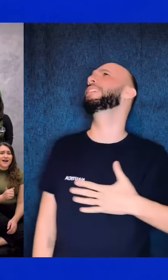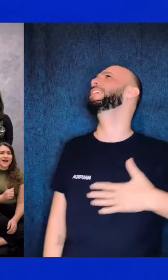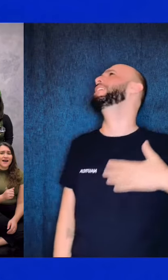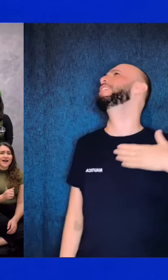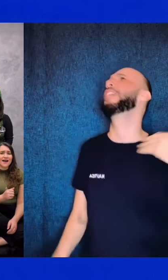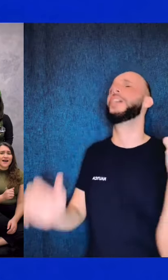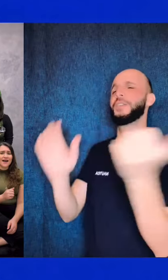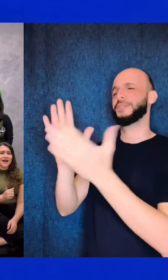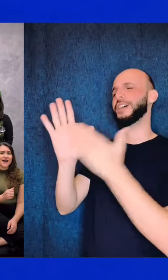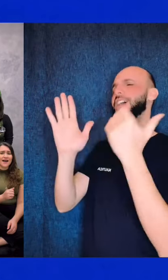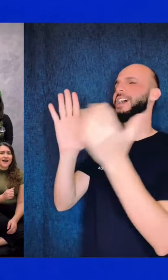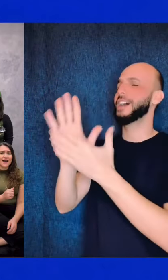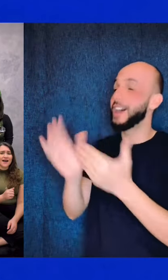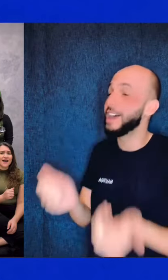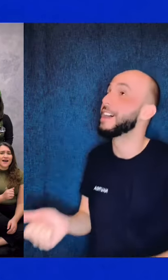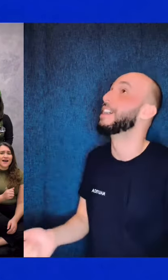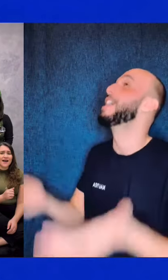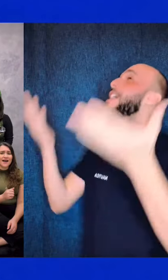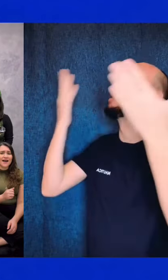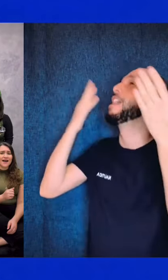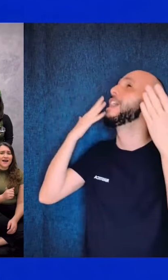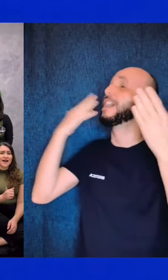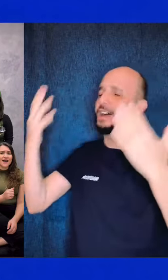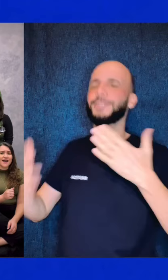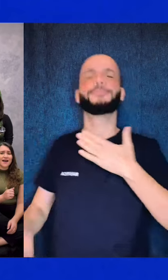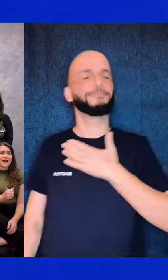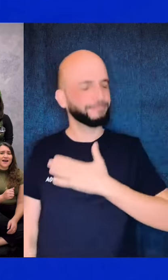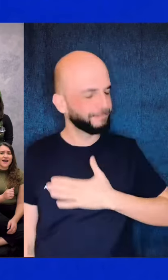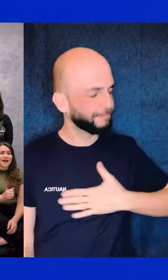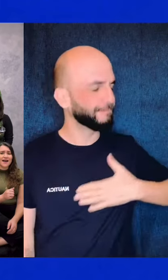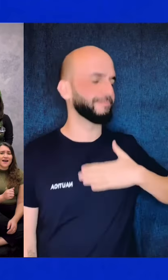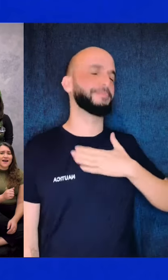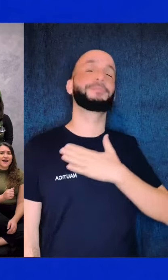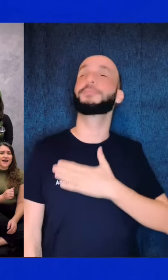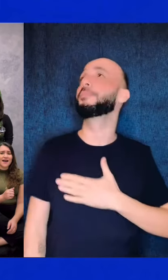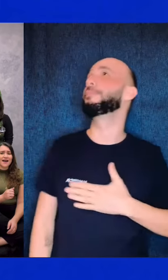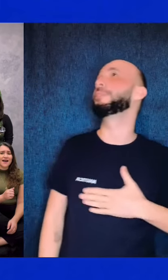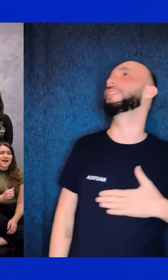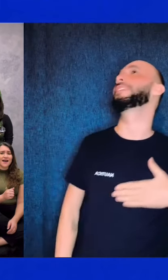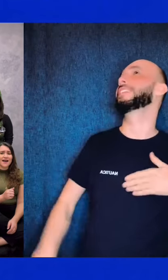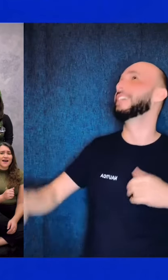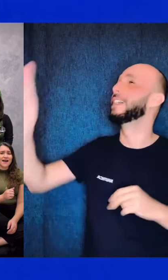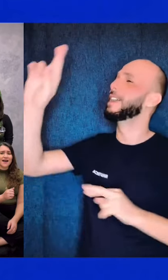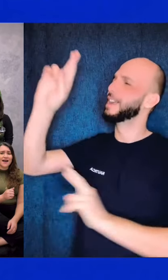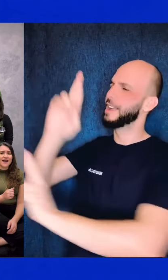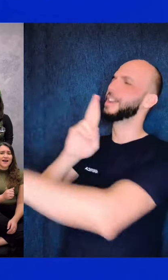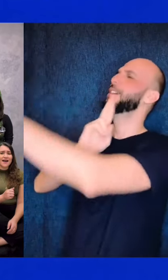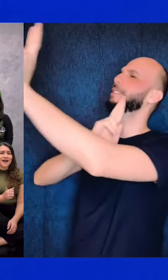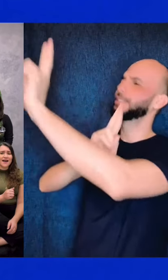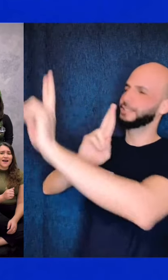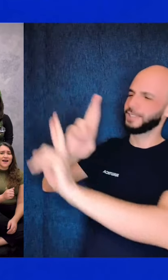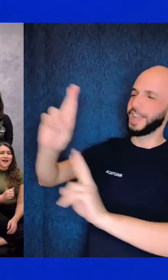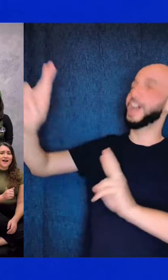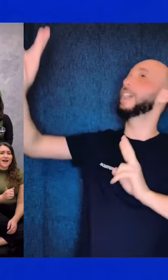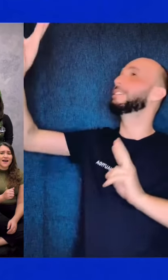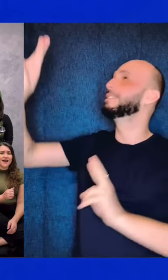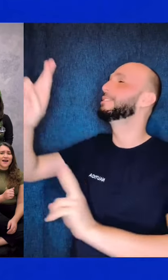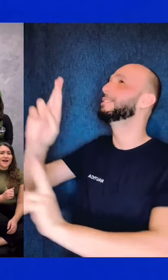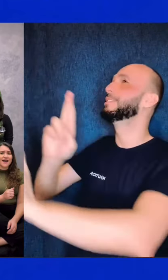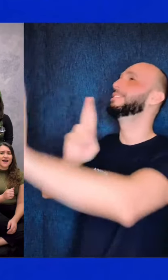louvar, meu prazer é estar nos árvios do